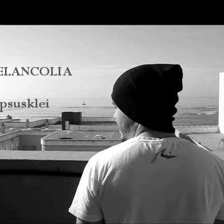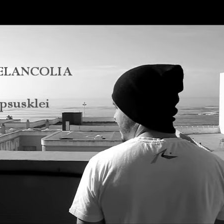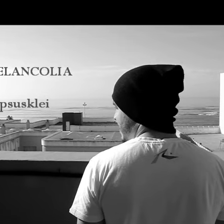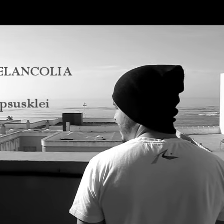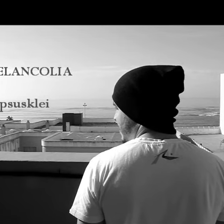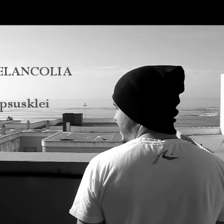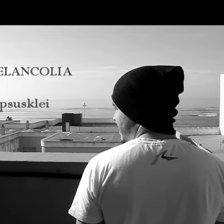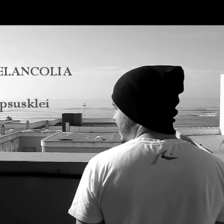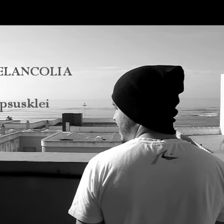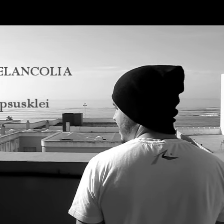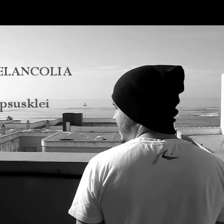Melancolía